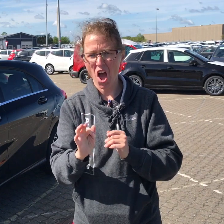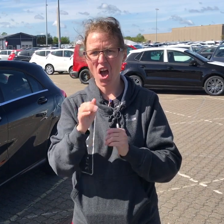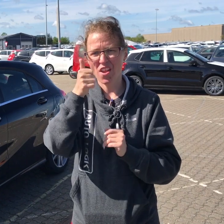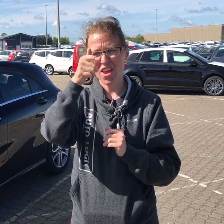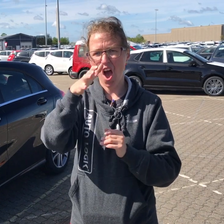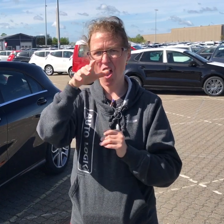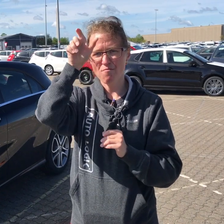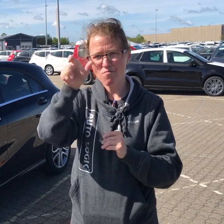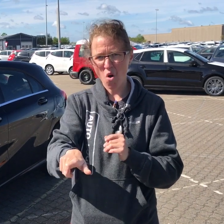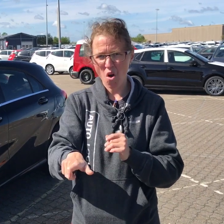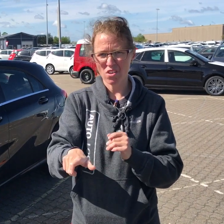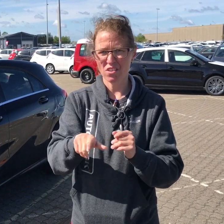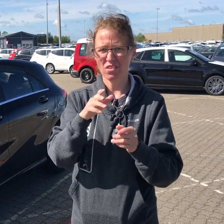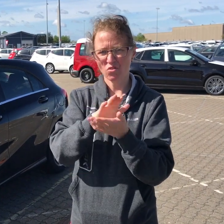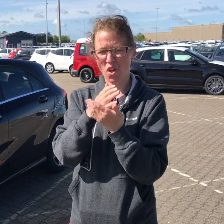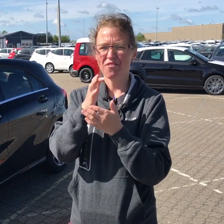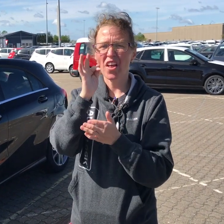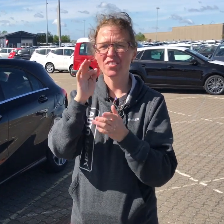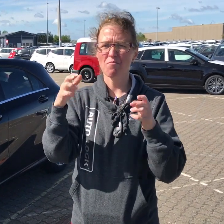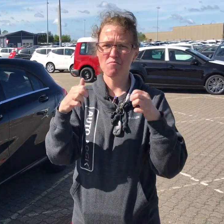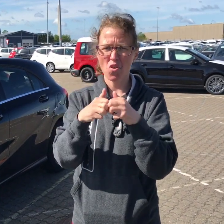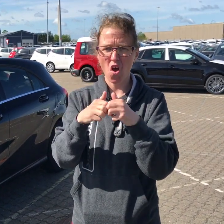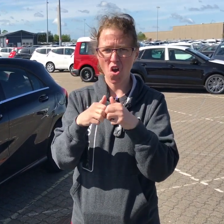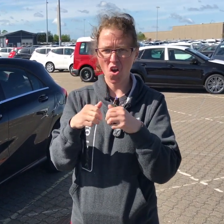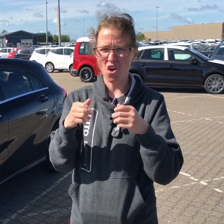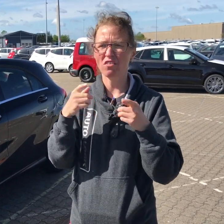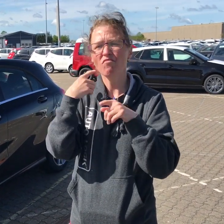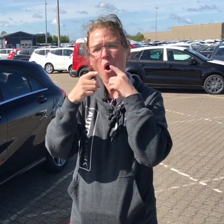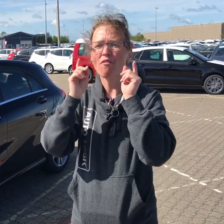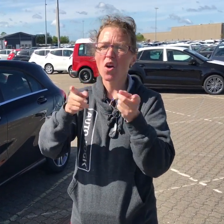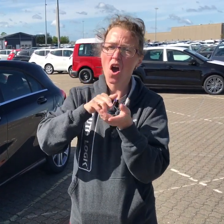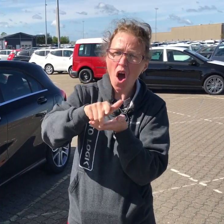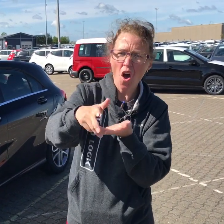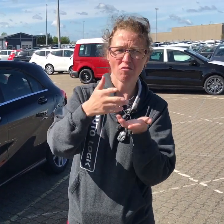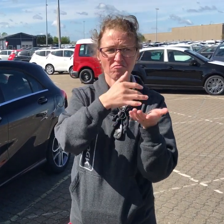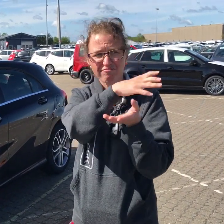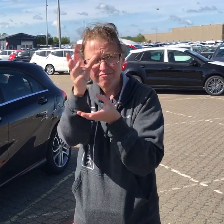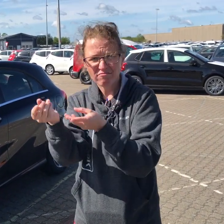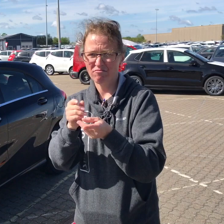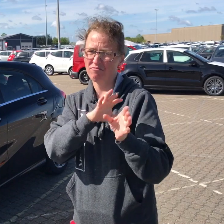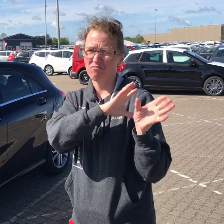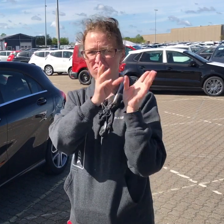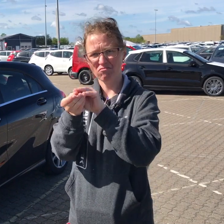Vi har mødet en fredag i måneden, hvor vi snakker om, hvordan det går. Der bruger jeg tolk.